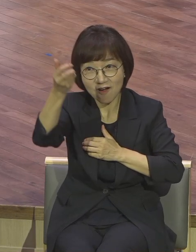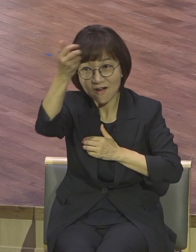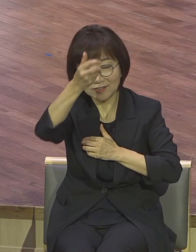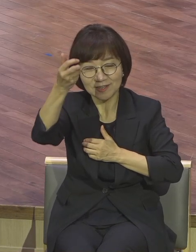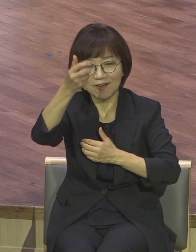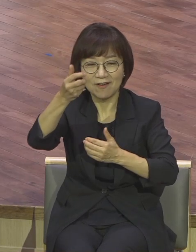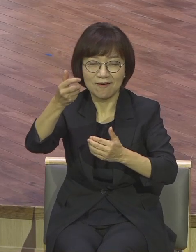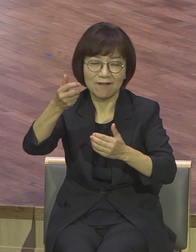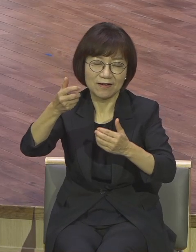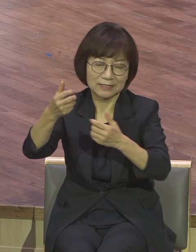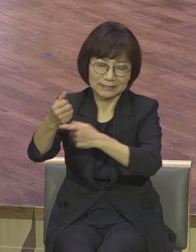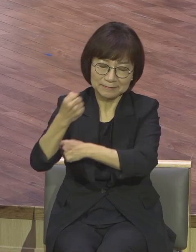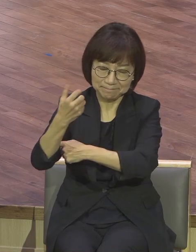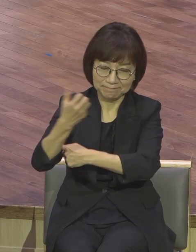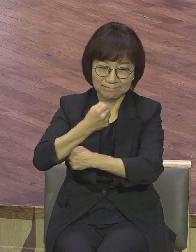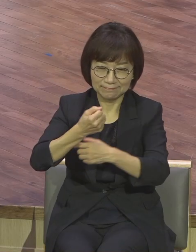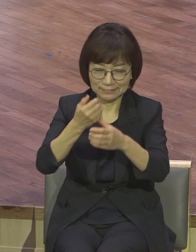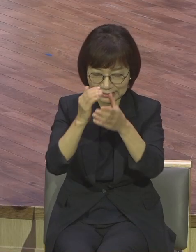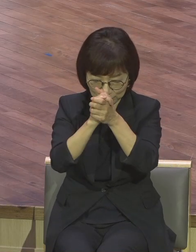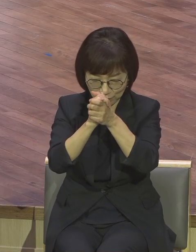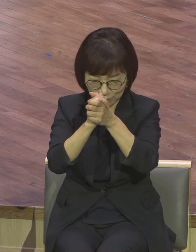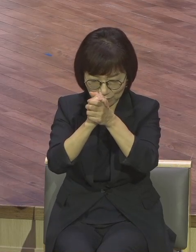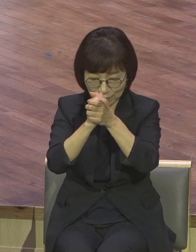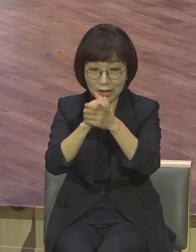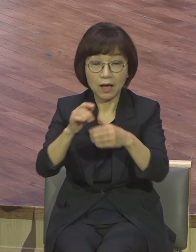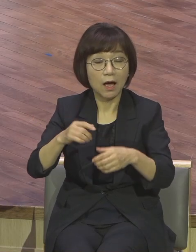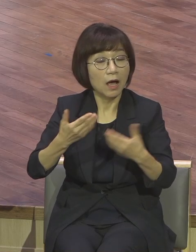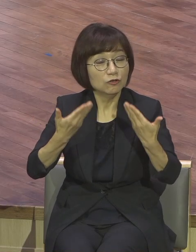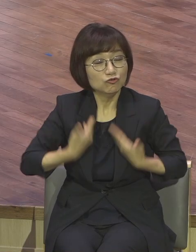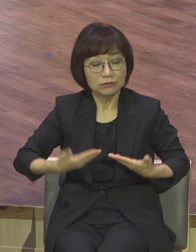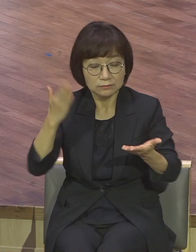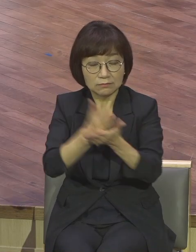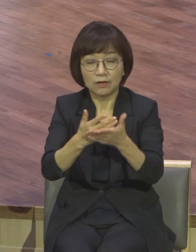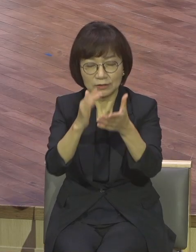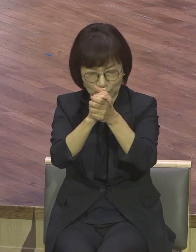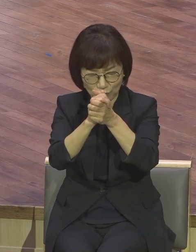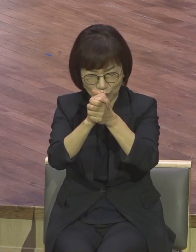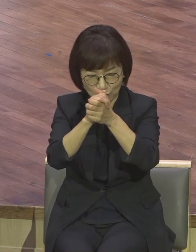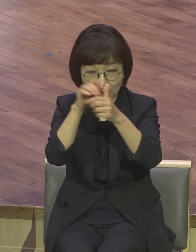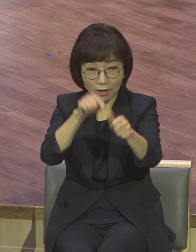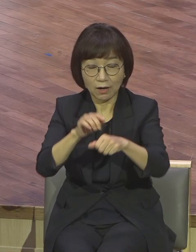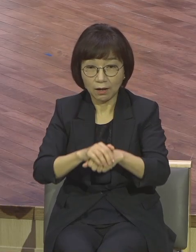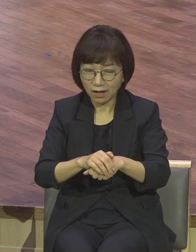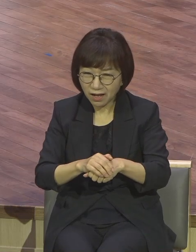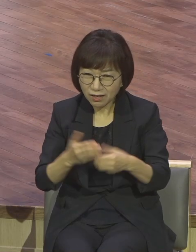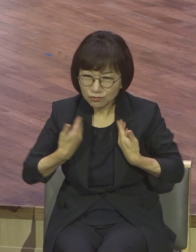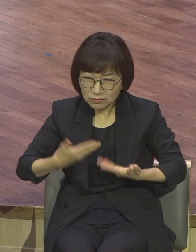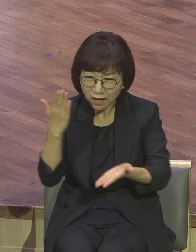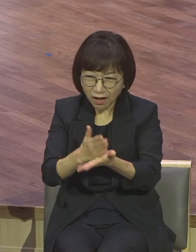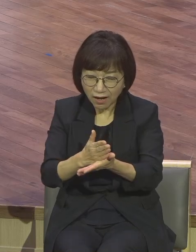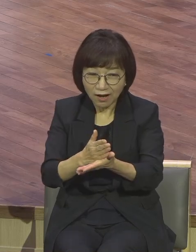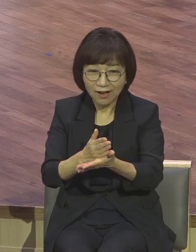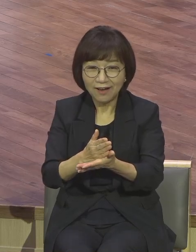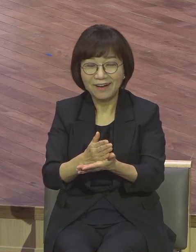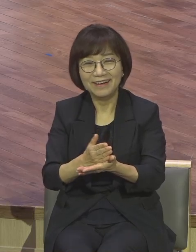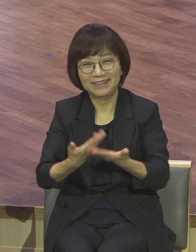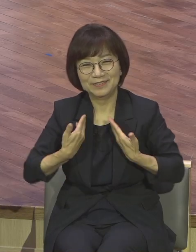대사능과 전서 5장 10절절에 보면 쉬지 말고 기도해라 뭐 쉬지 말고 기도하라는 거예요 이게 우리가 말하는